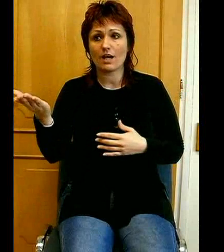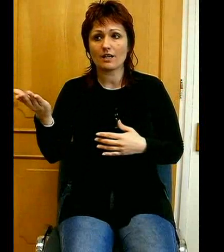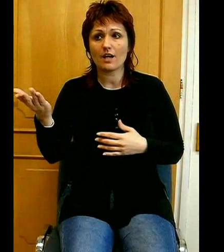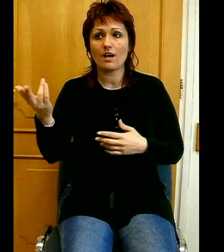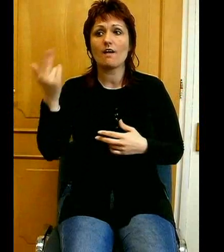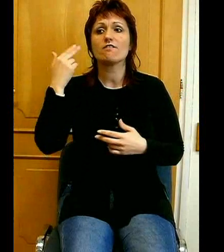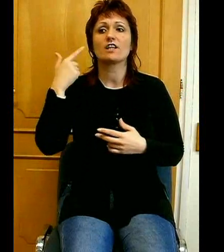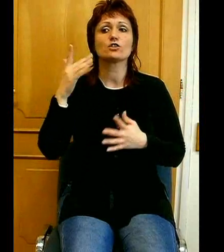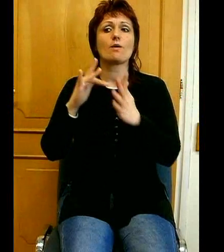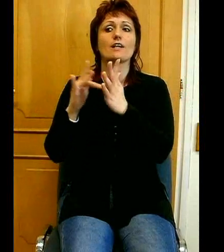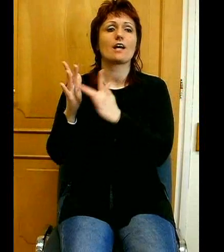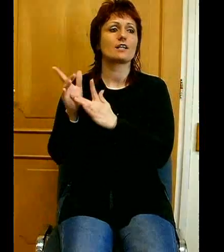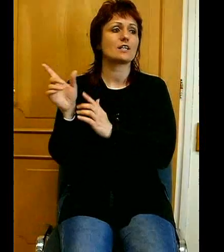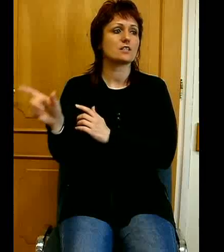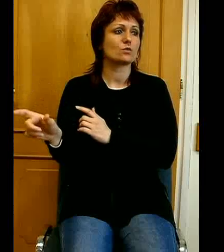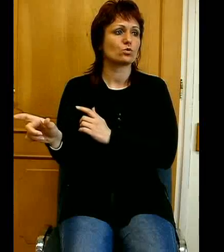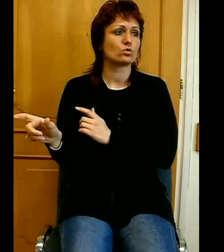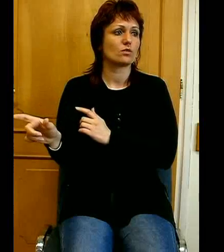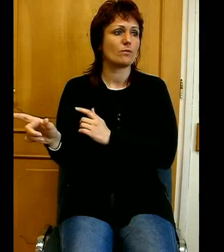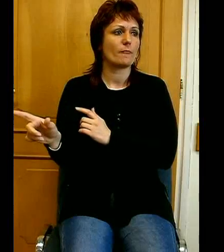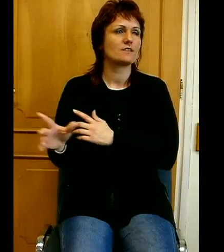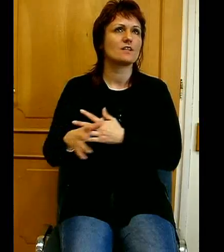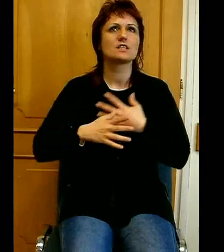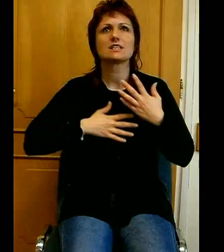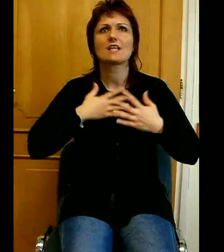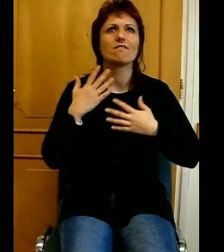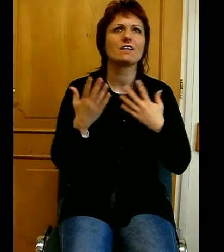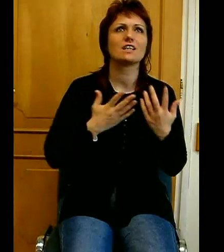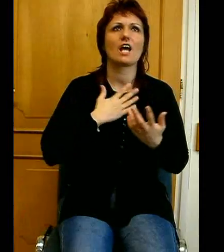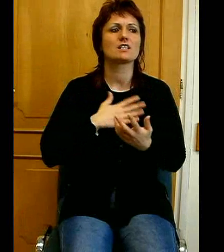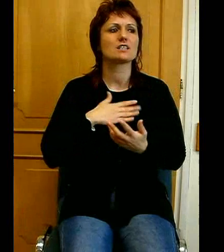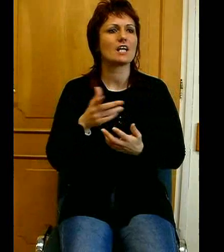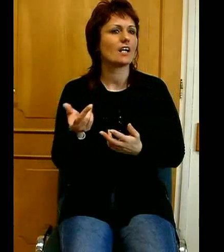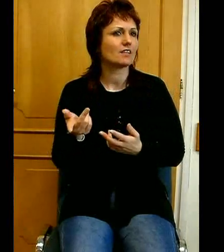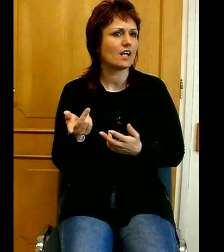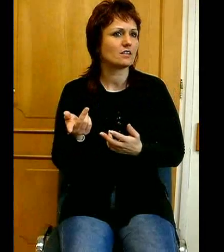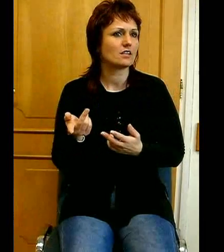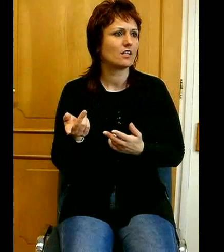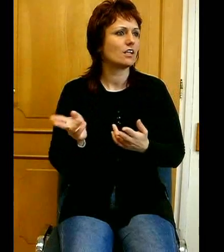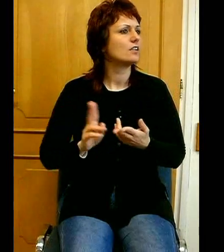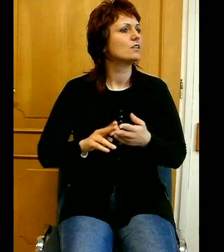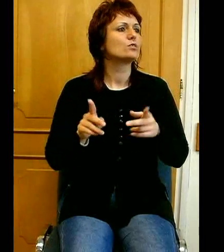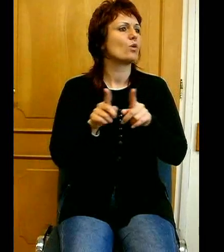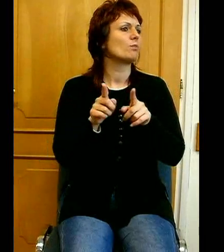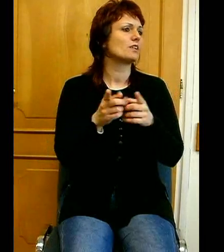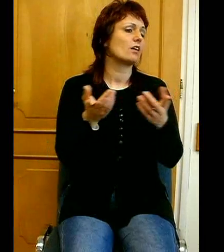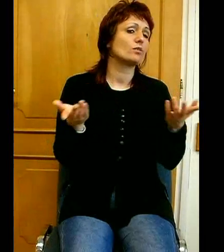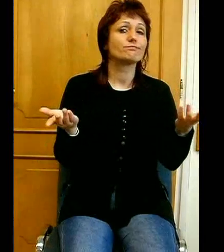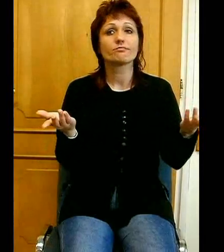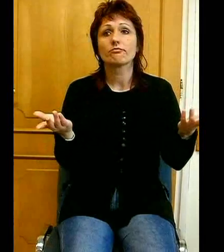Krisztust. Ez a szenvedély és szeretet már mérhetetlenül több az, mint hogy valaki méltóztatik elvenni és leadni egy